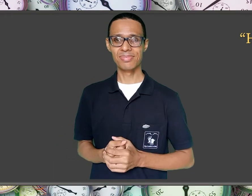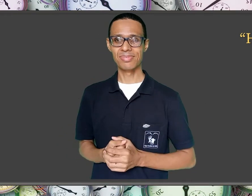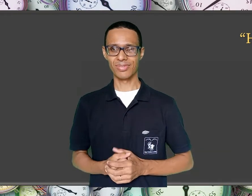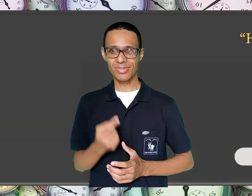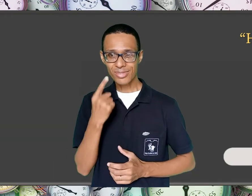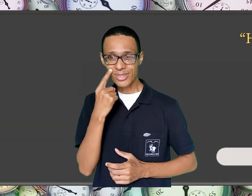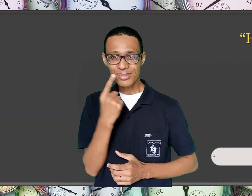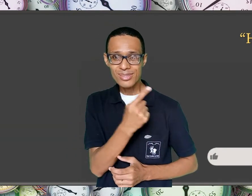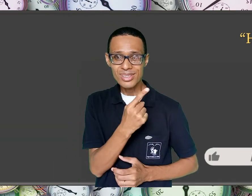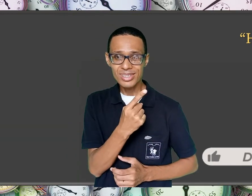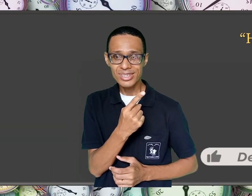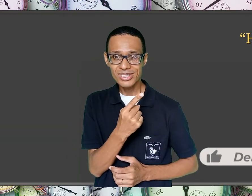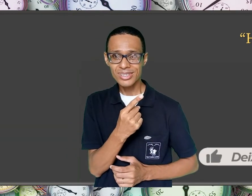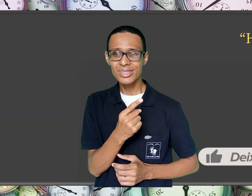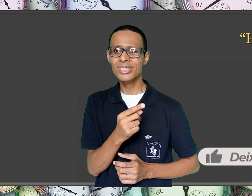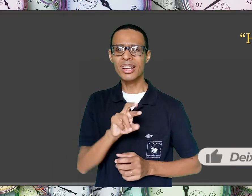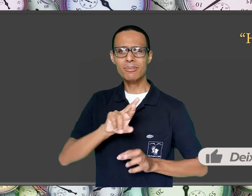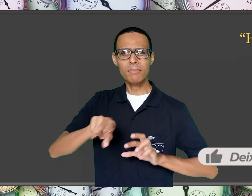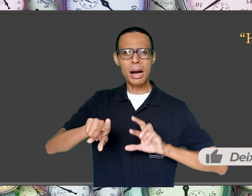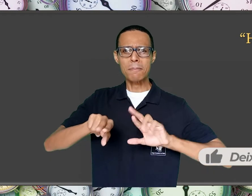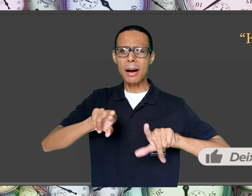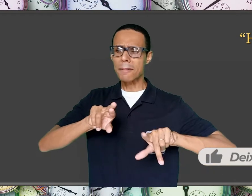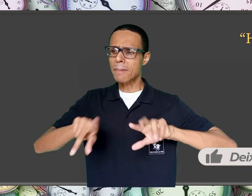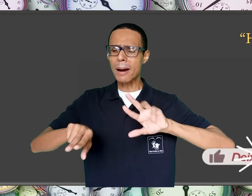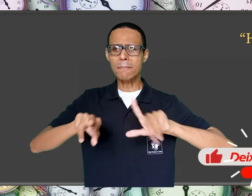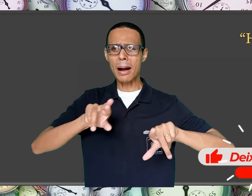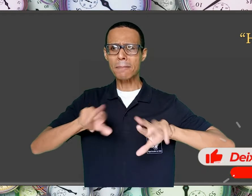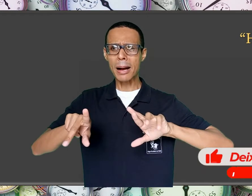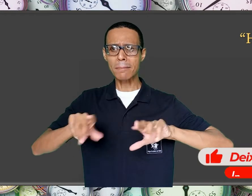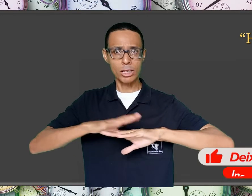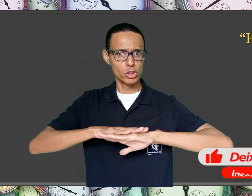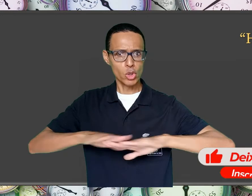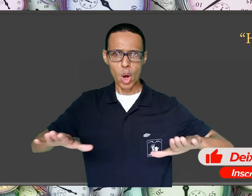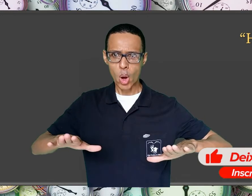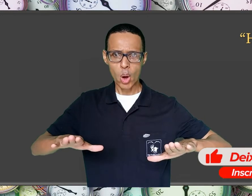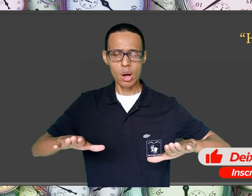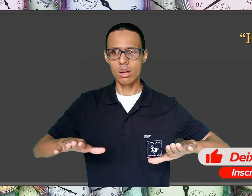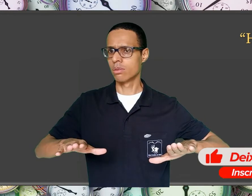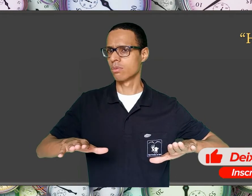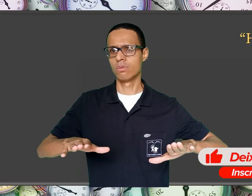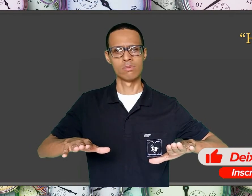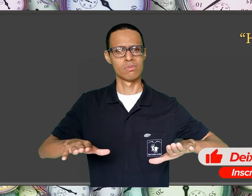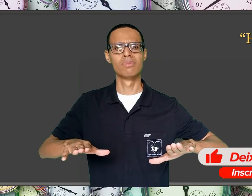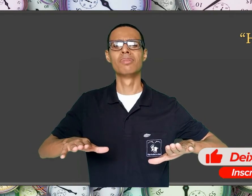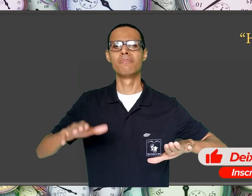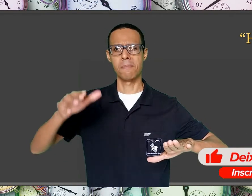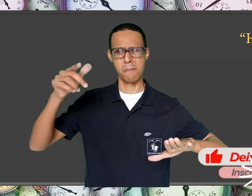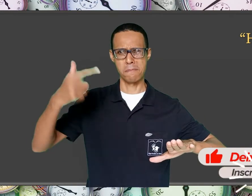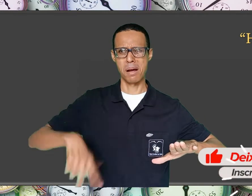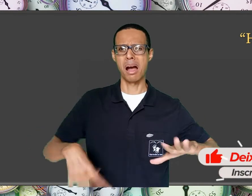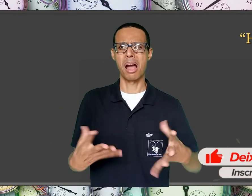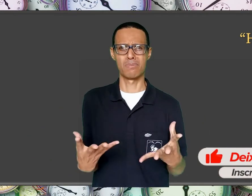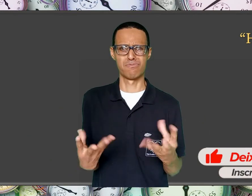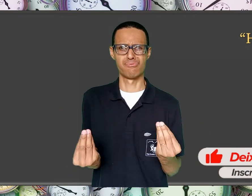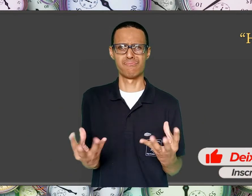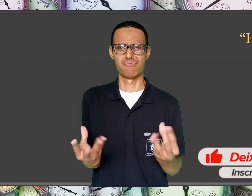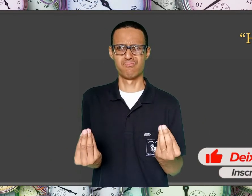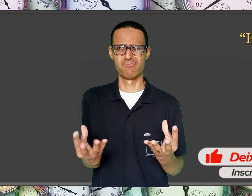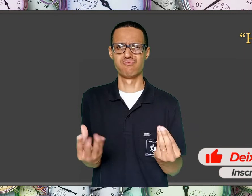Viram a diferença dos usos? São apenas estes? Não, não, não. Há muitos outros.